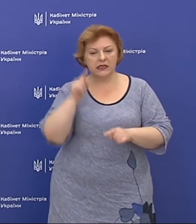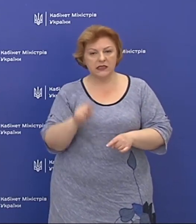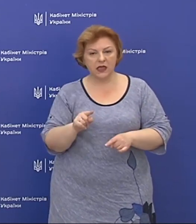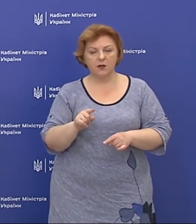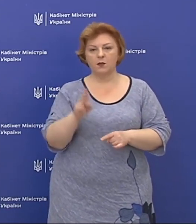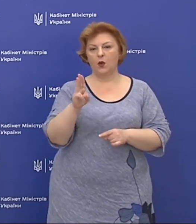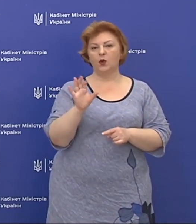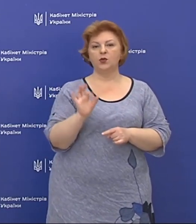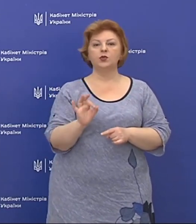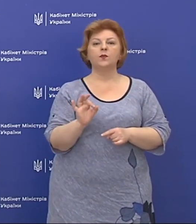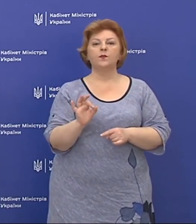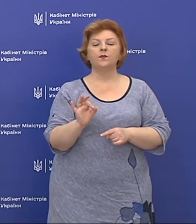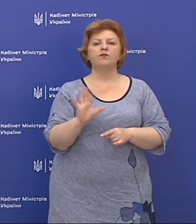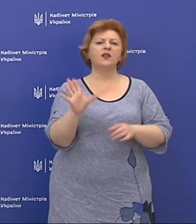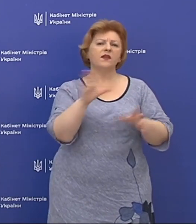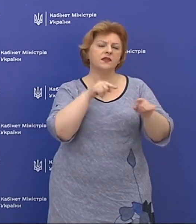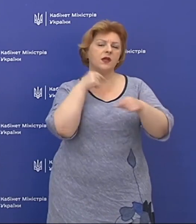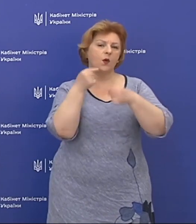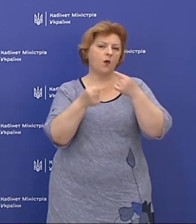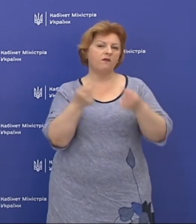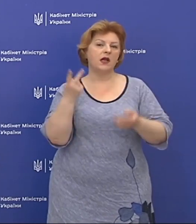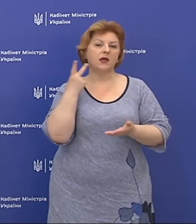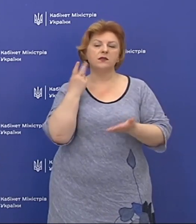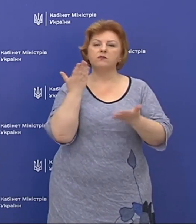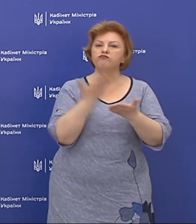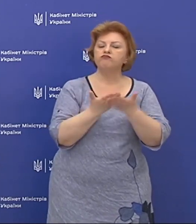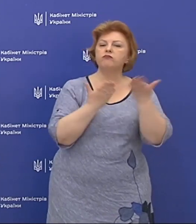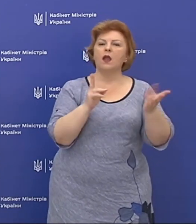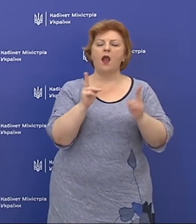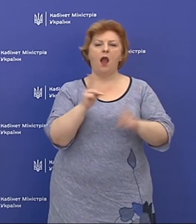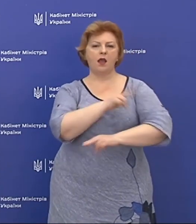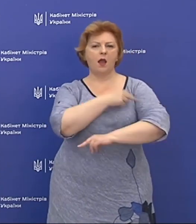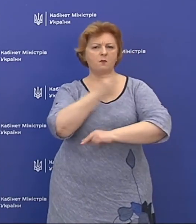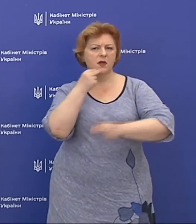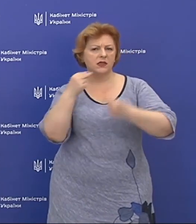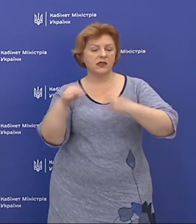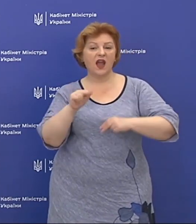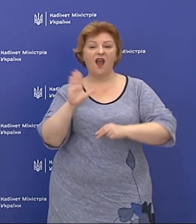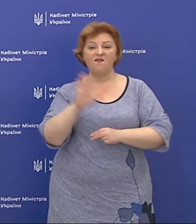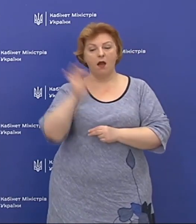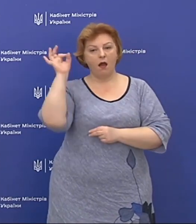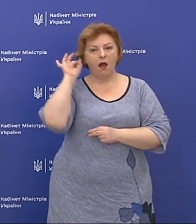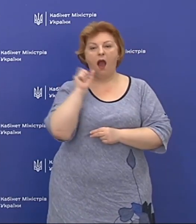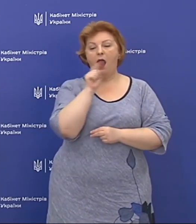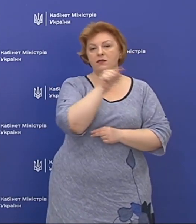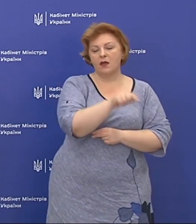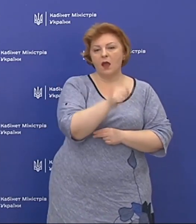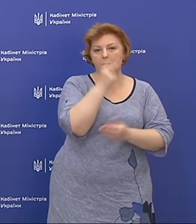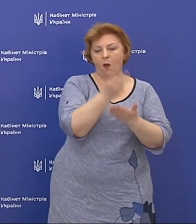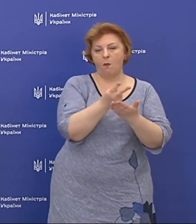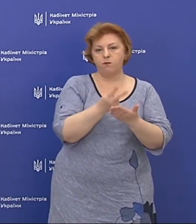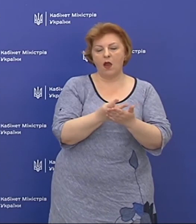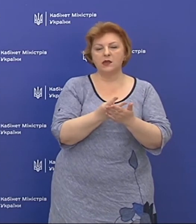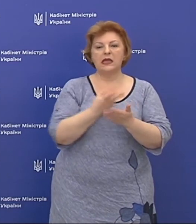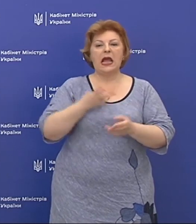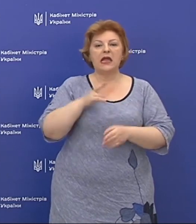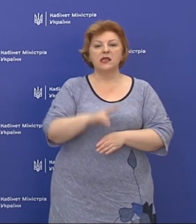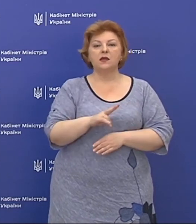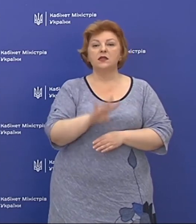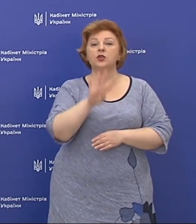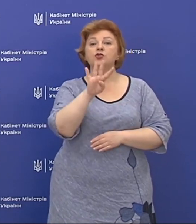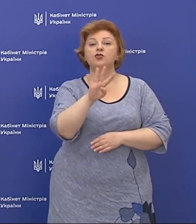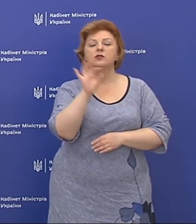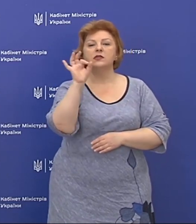що, всі говоримо завжди, що яка медицина в Німеччині. Але в той же час показник летальності в Німеччині складає 4